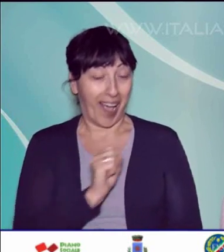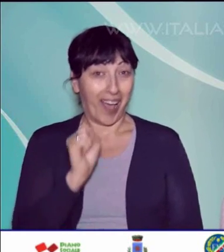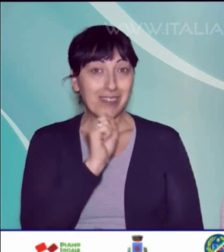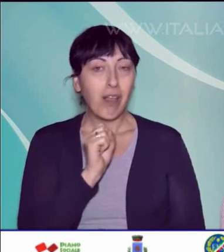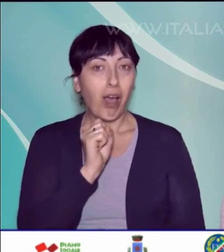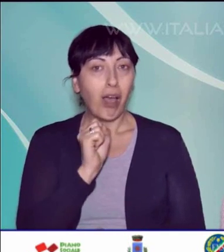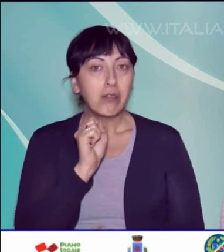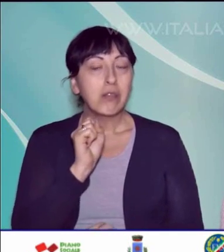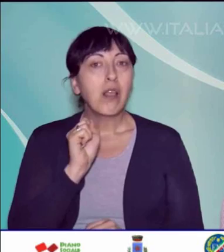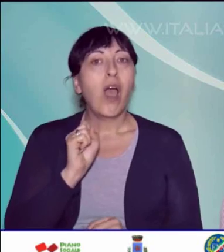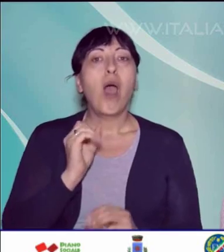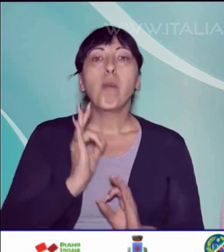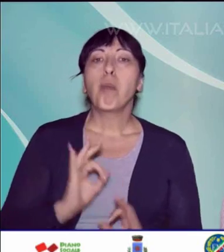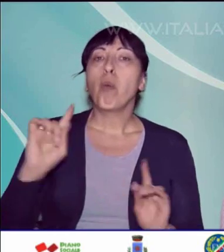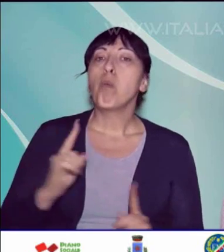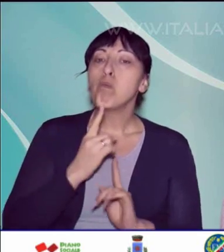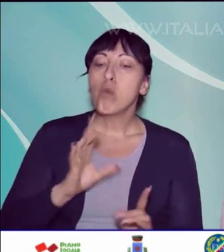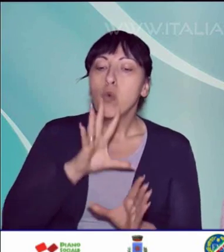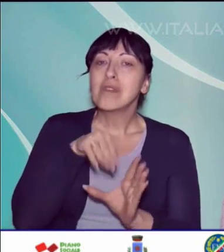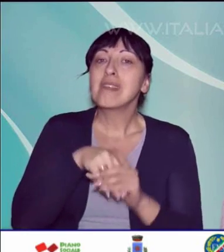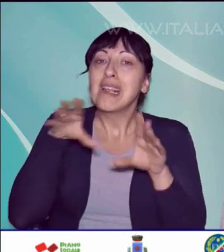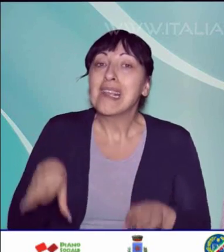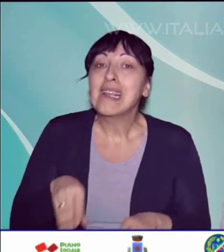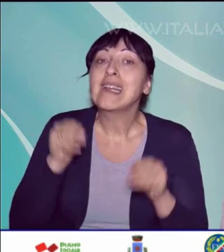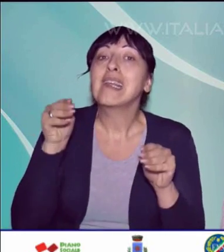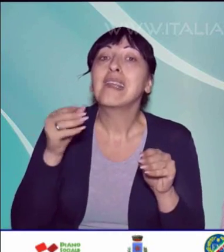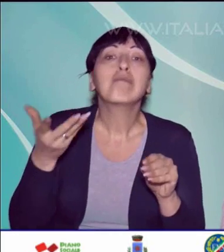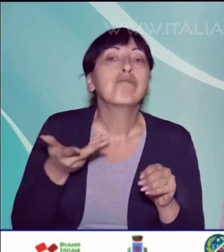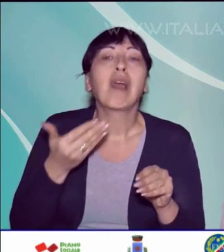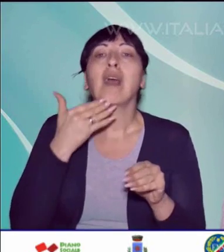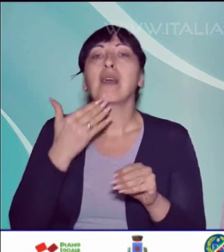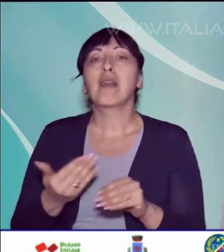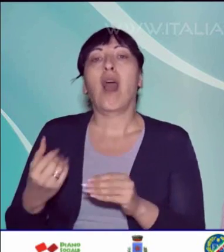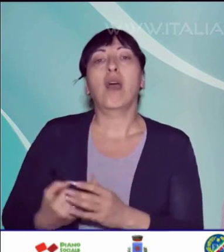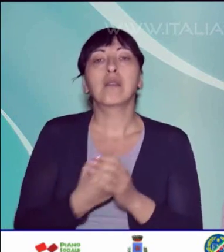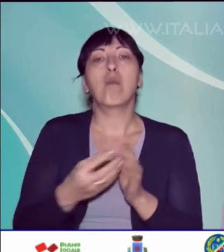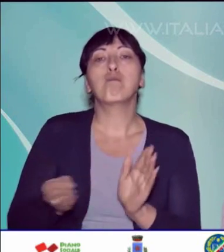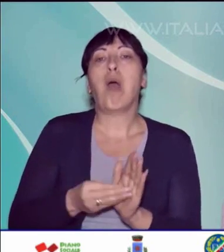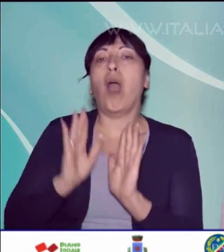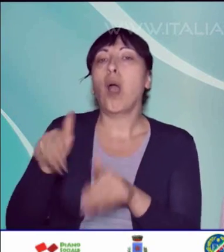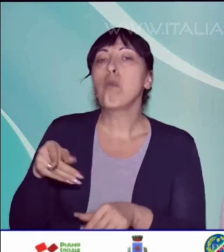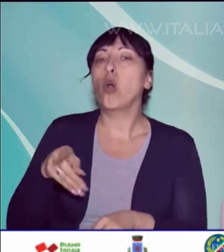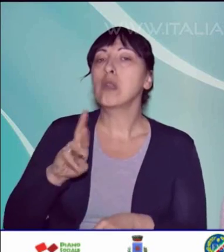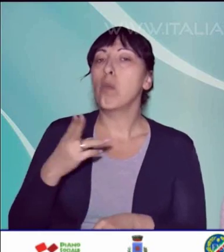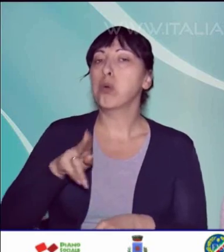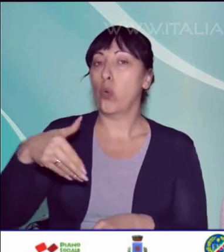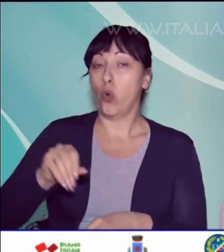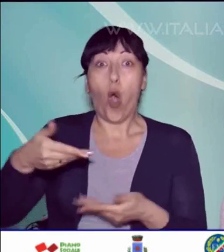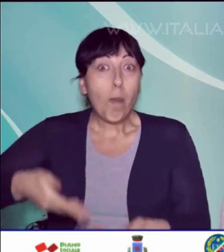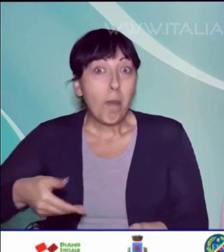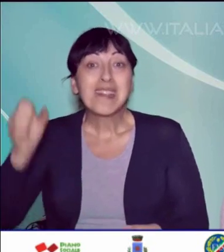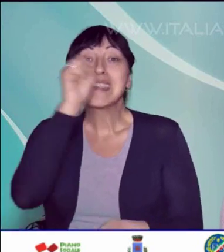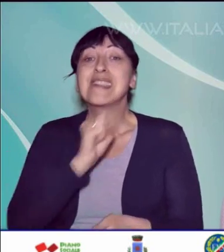mosso i primi passi nel mondo della musica grazie anche al supporto della banca Montepruno. Si trova a